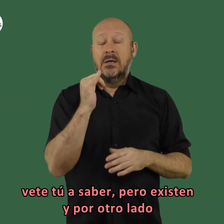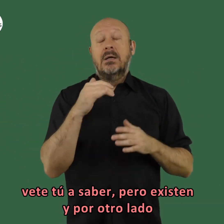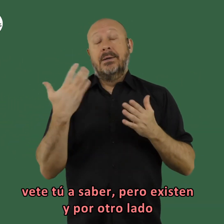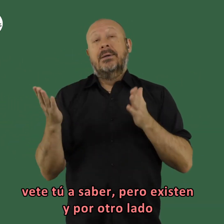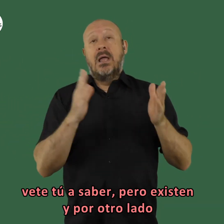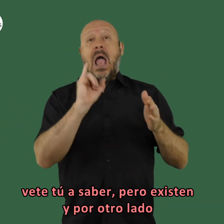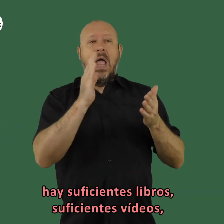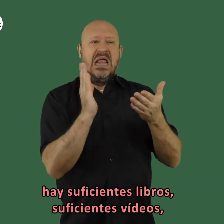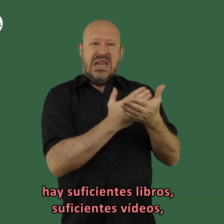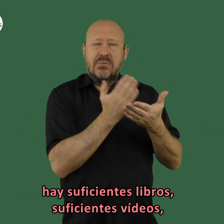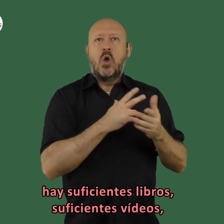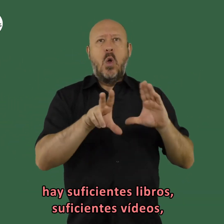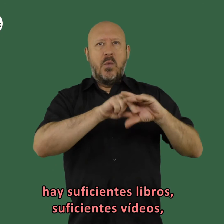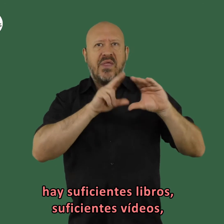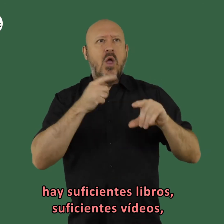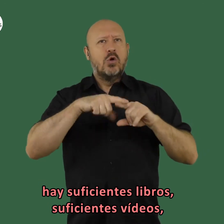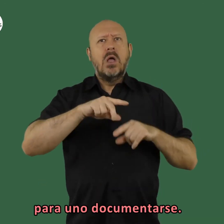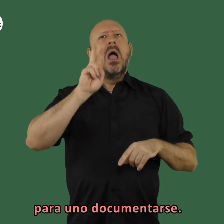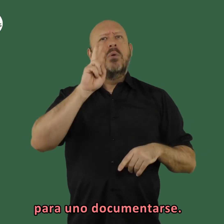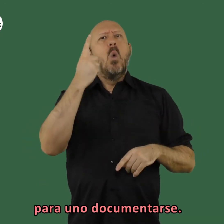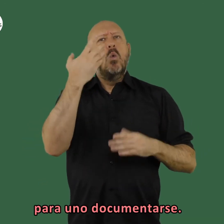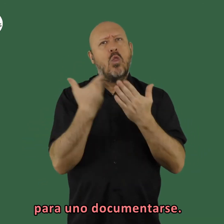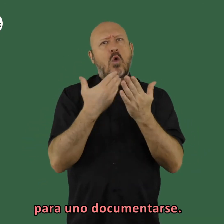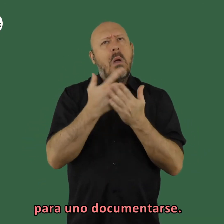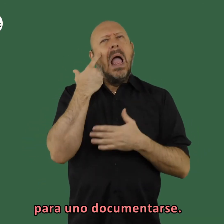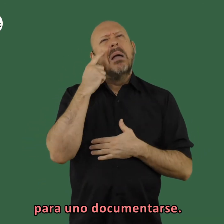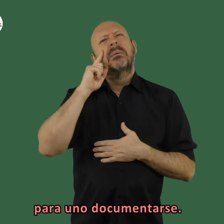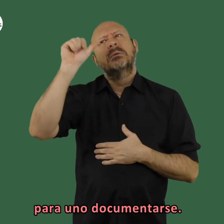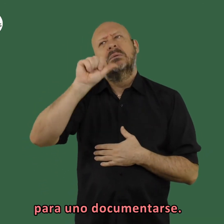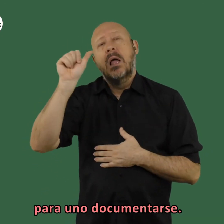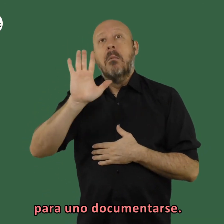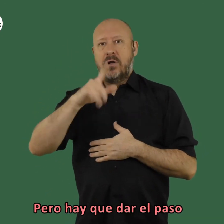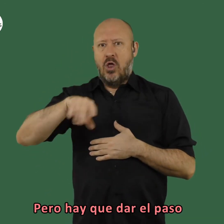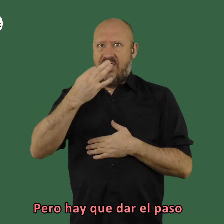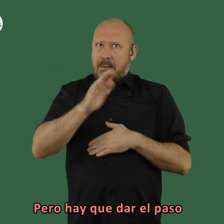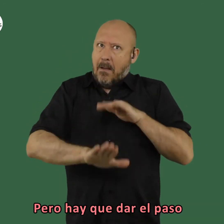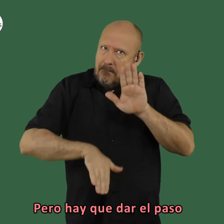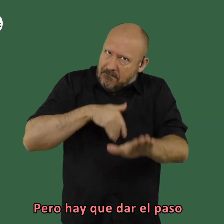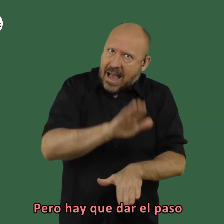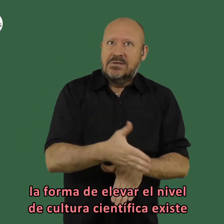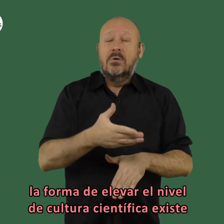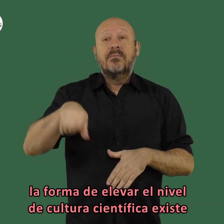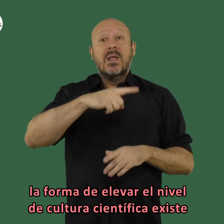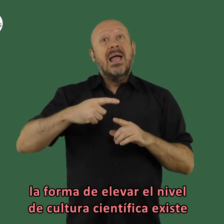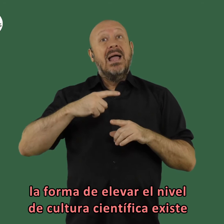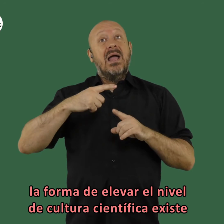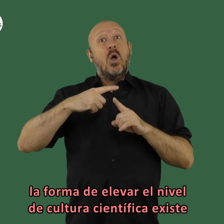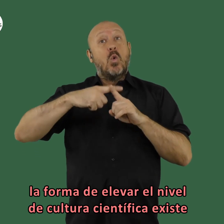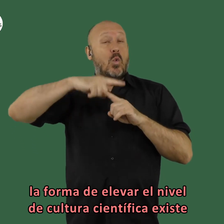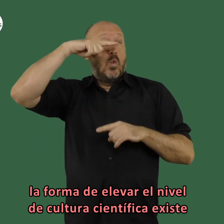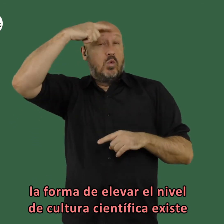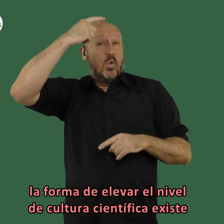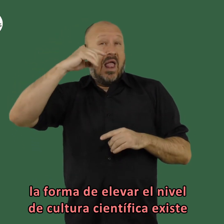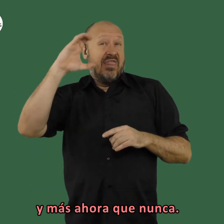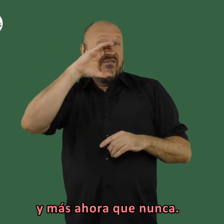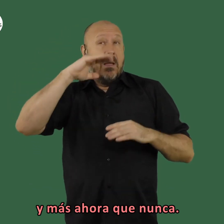existen y por otro lado suficientes libros suficientes vídeos para uno documentarse pero hay que dar el paso forma de elevar el nivel de cultura